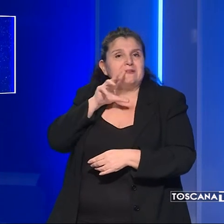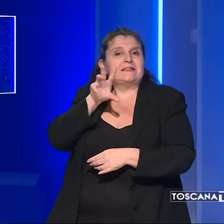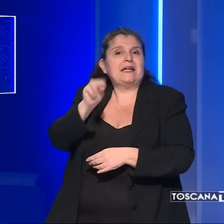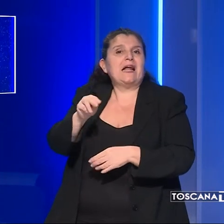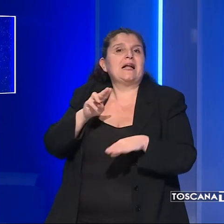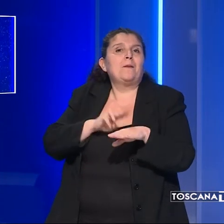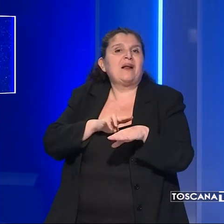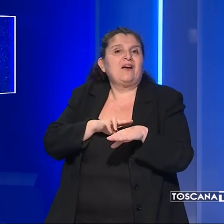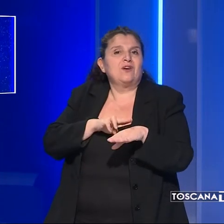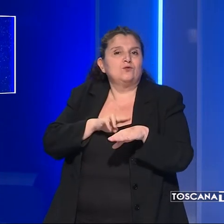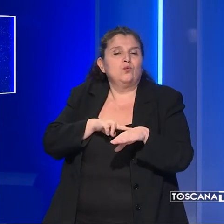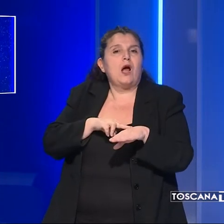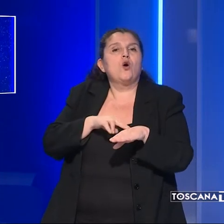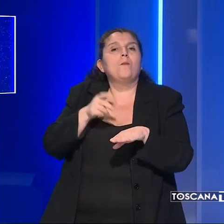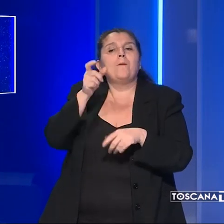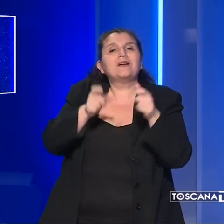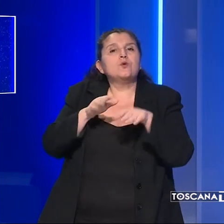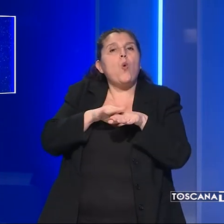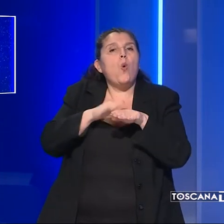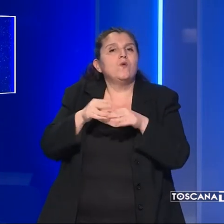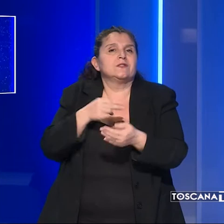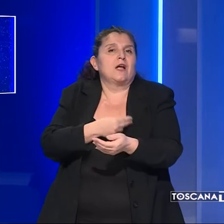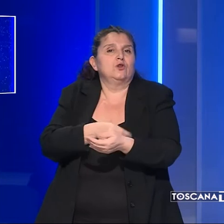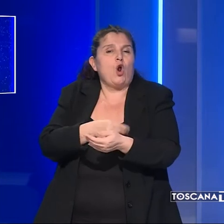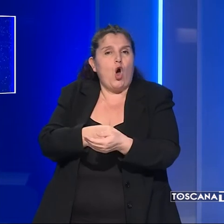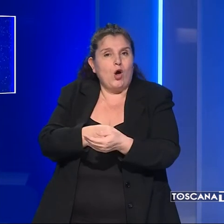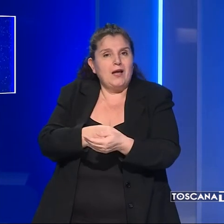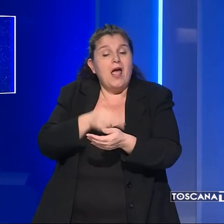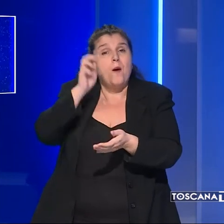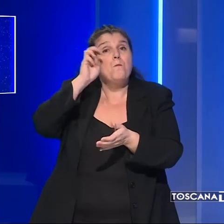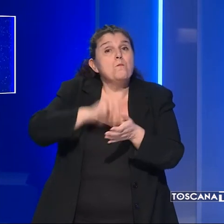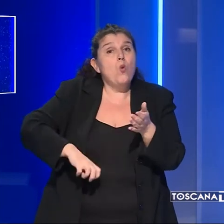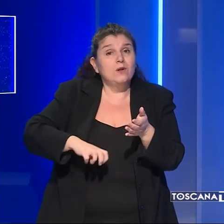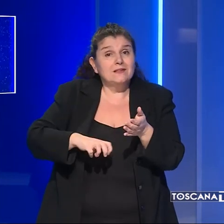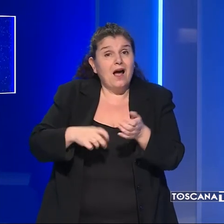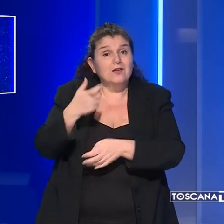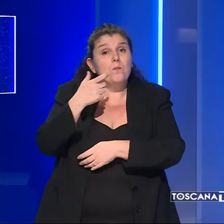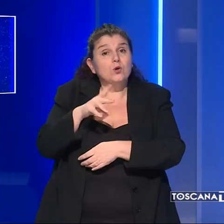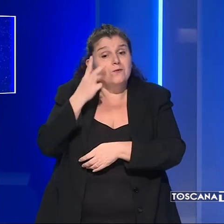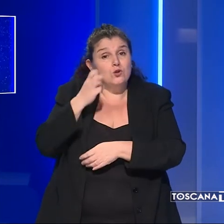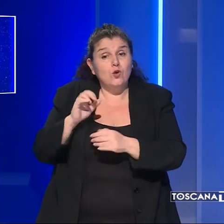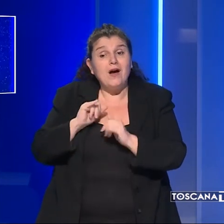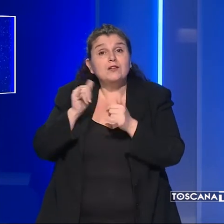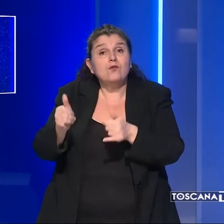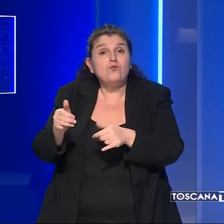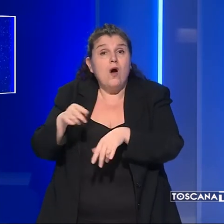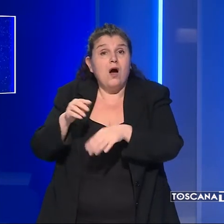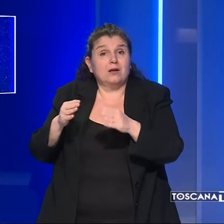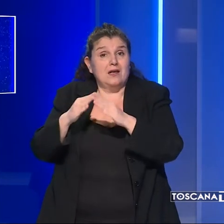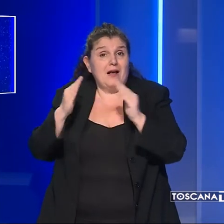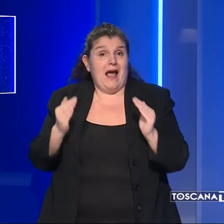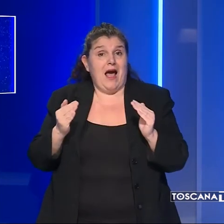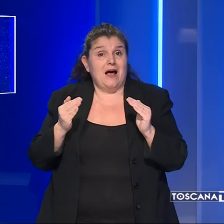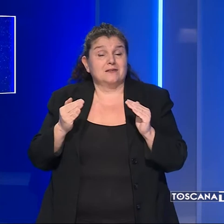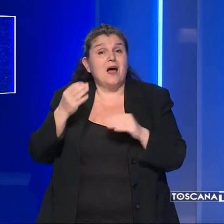Prefettura come assuntori di stupefacenti e multati per essere stati trovati fuori casa senza